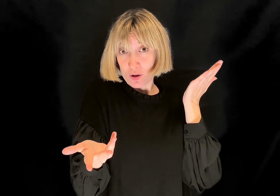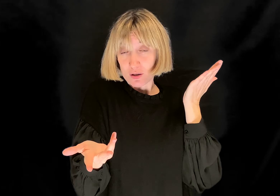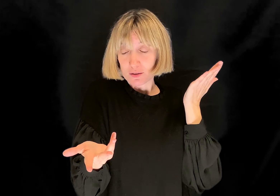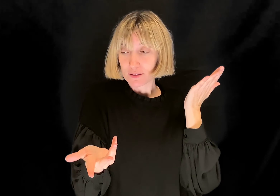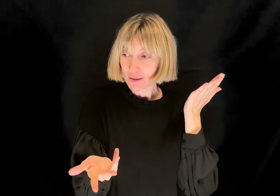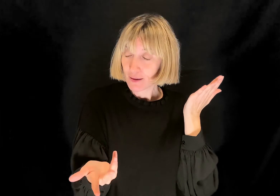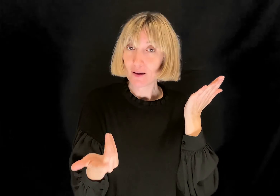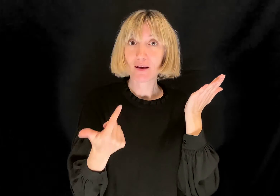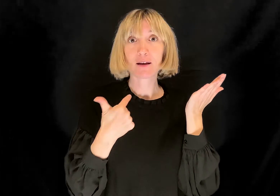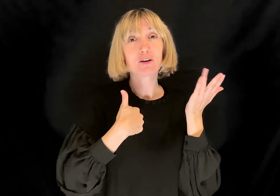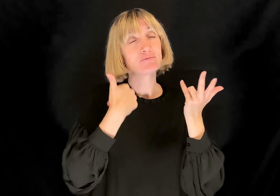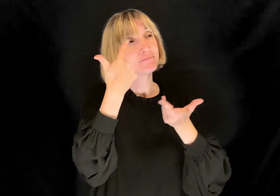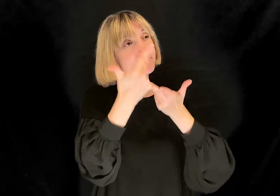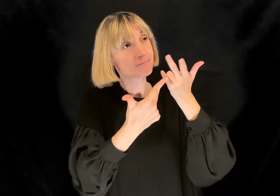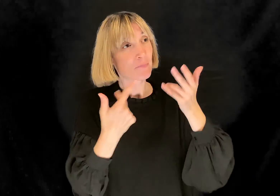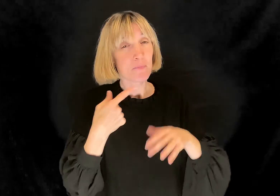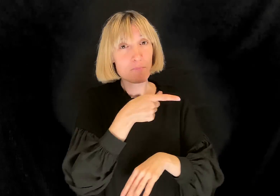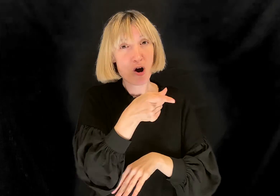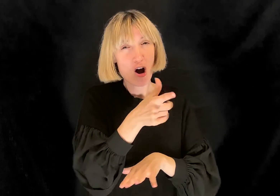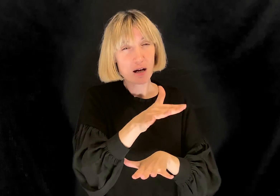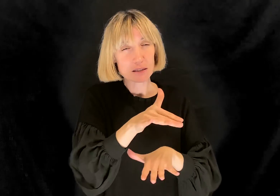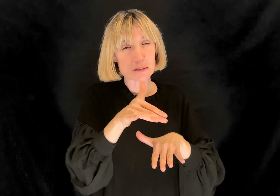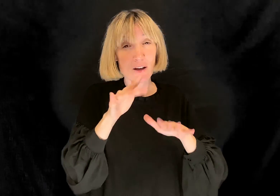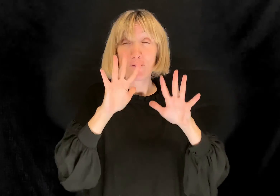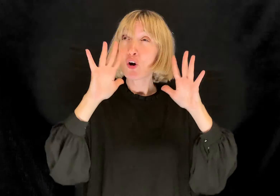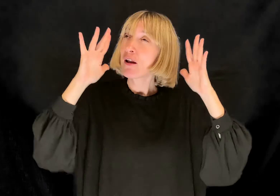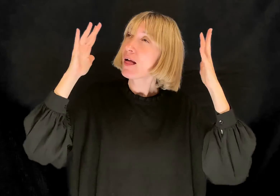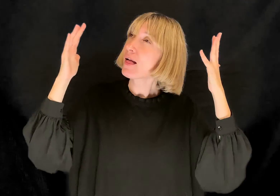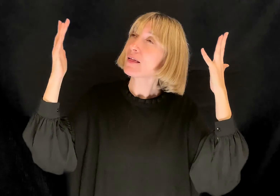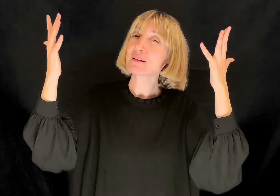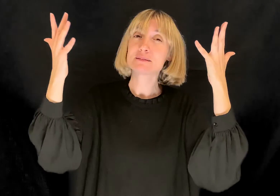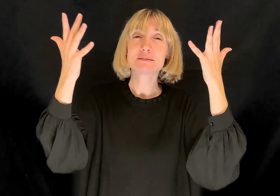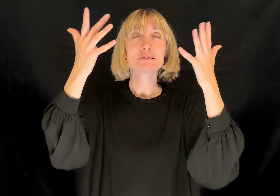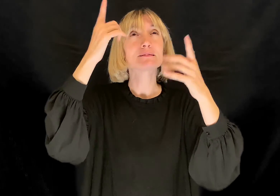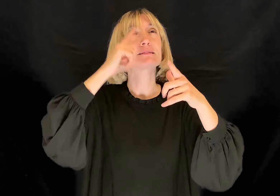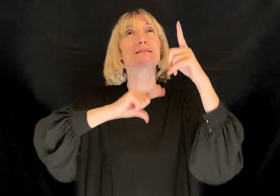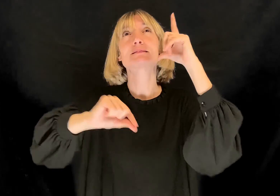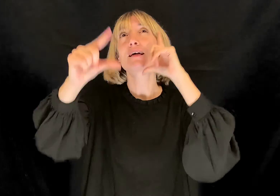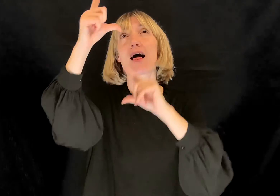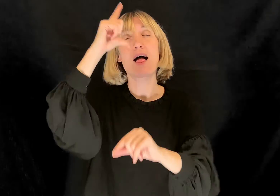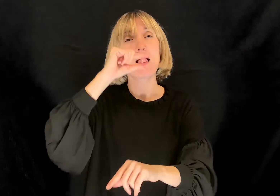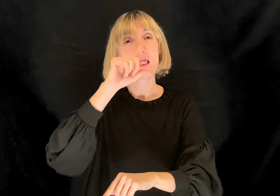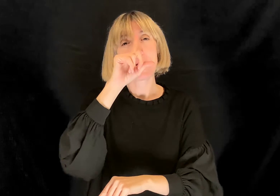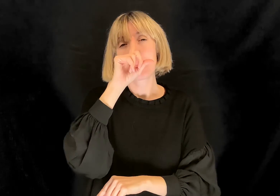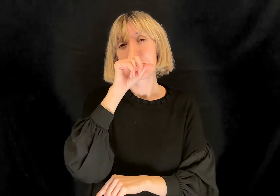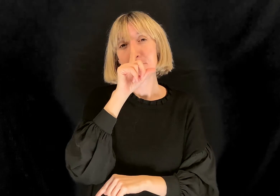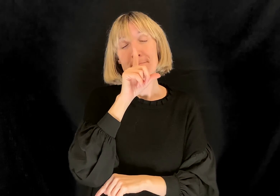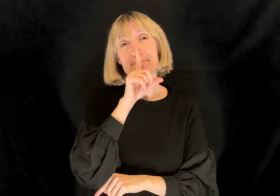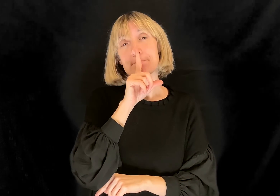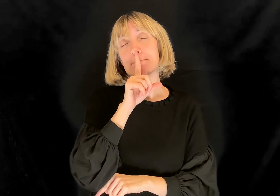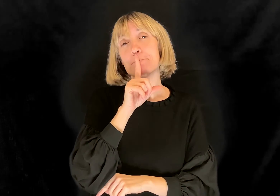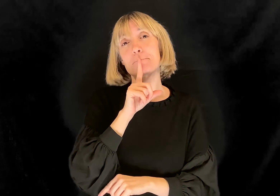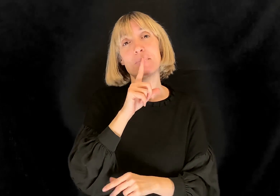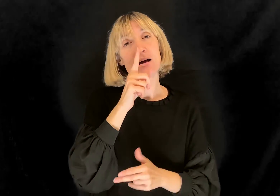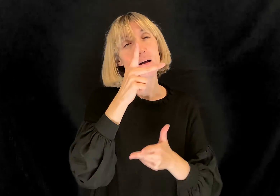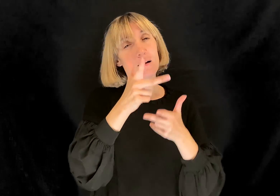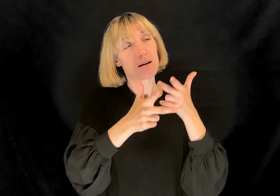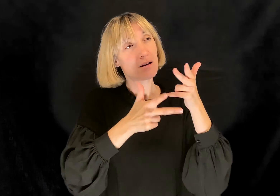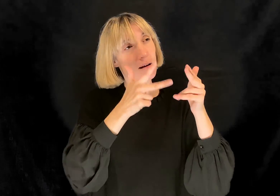E allora non parlavo di boa, di foreste primitive, di stelle. Mi abbassavo il suo livello. Gli parlavo di